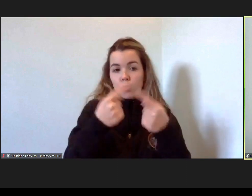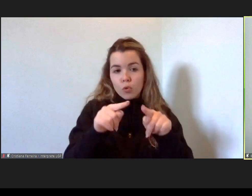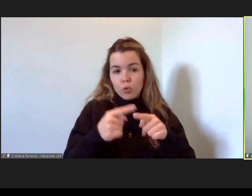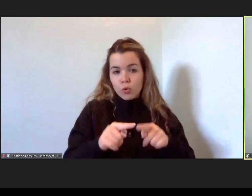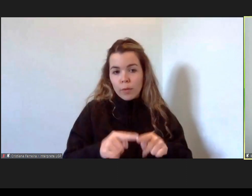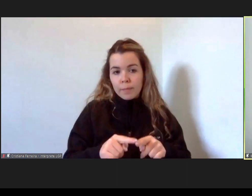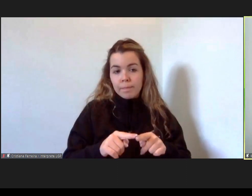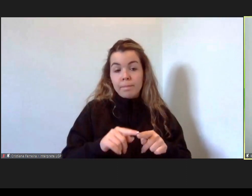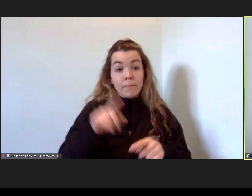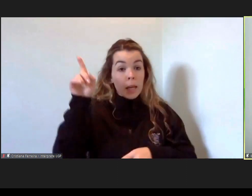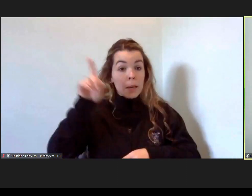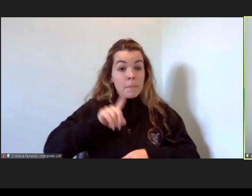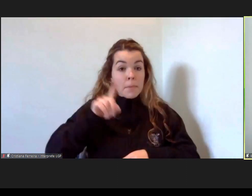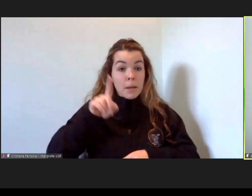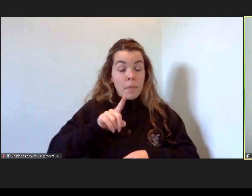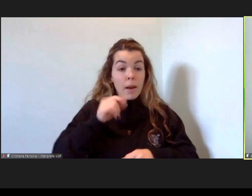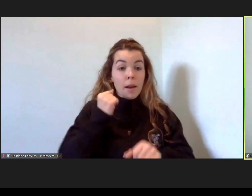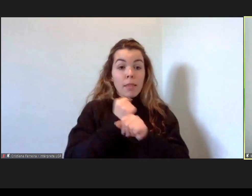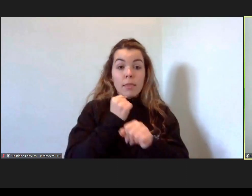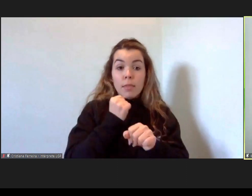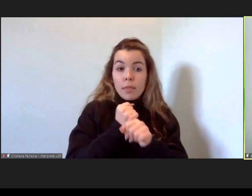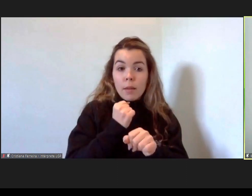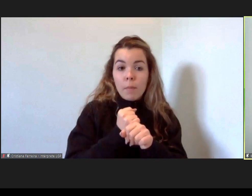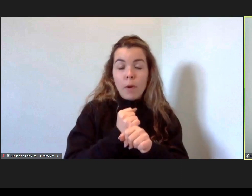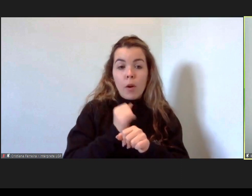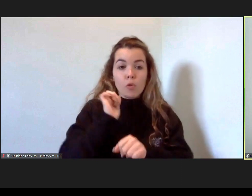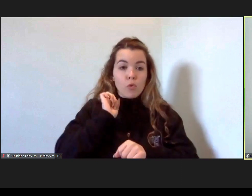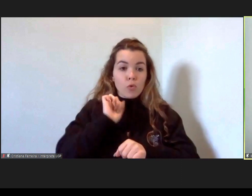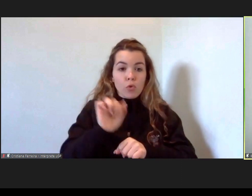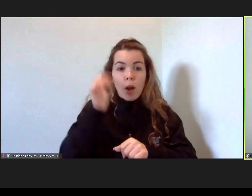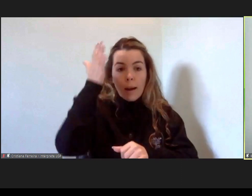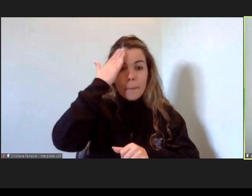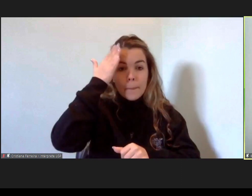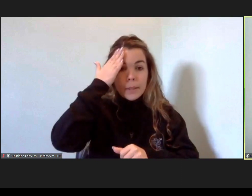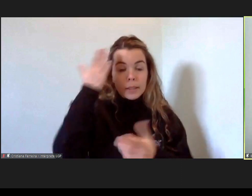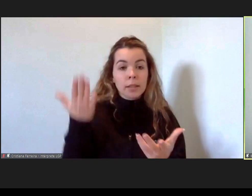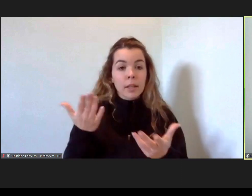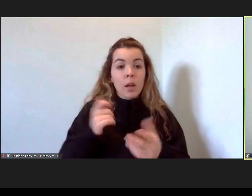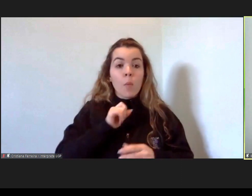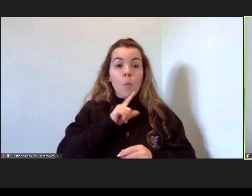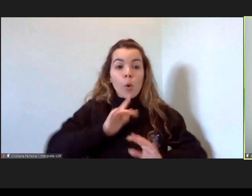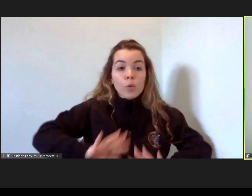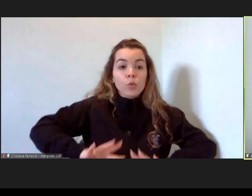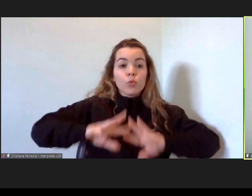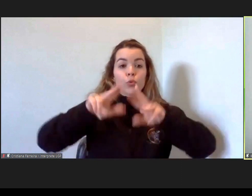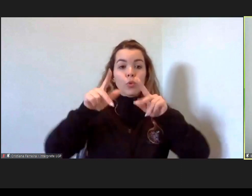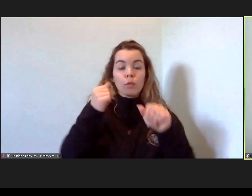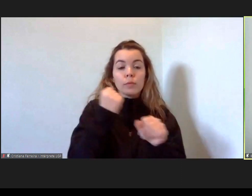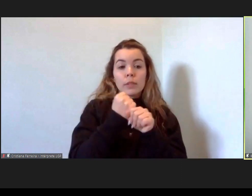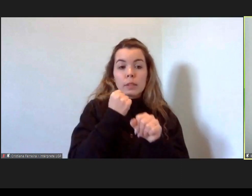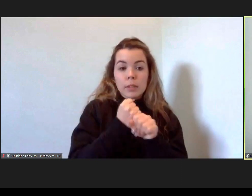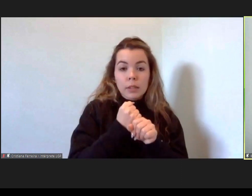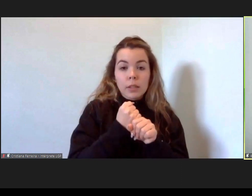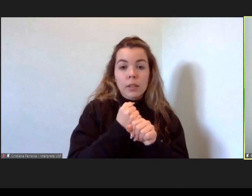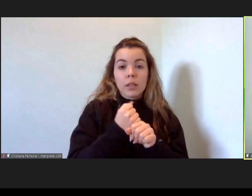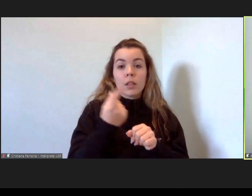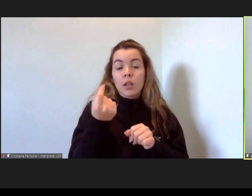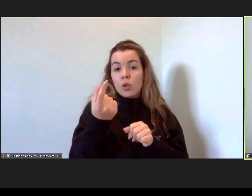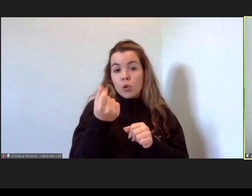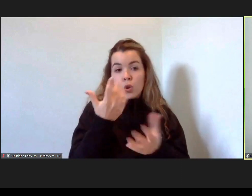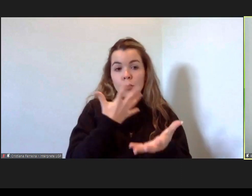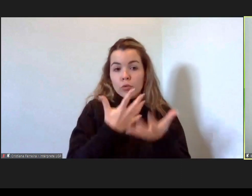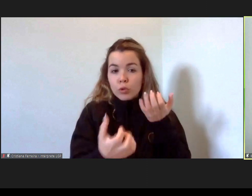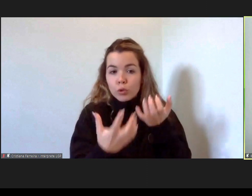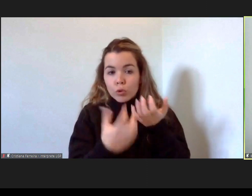na sua capacidade de mão de obra e, de facto, poderem desenvolver um trabalho com os respectivos descontos para a segurança social,